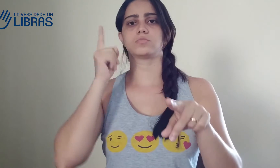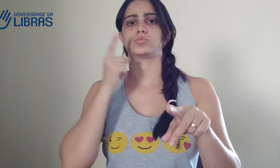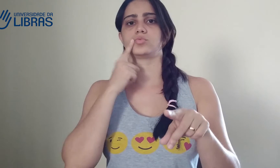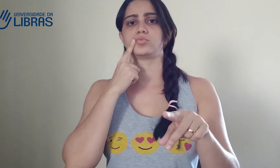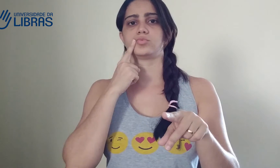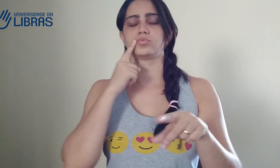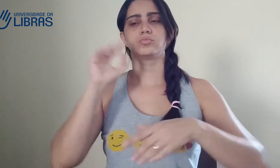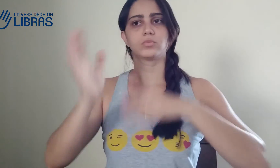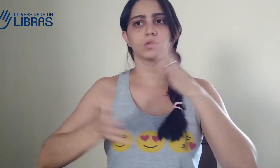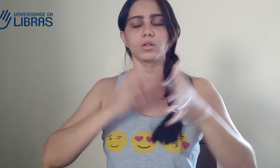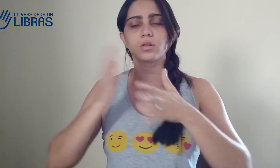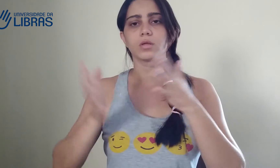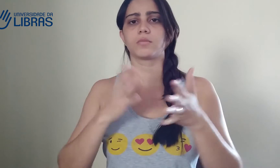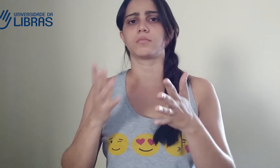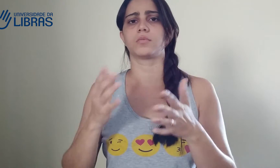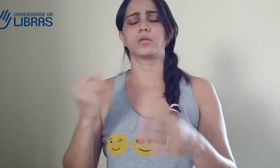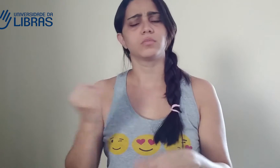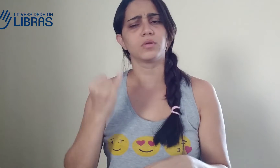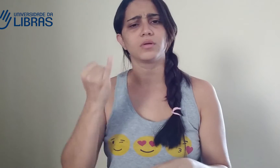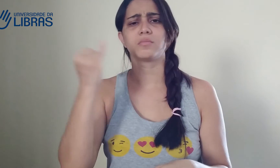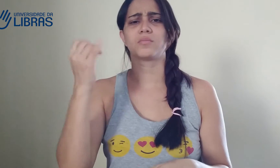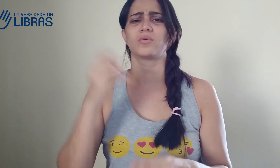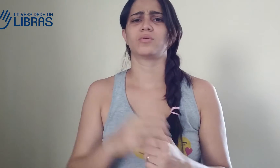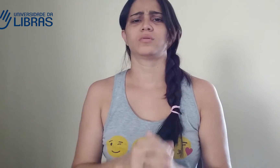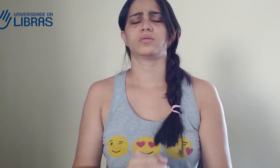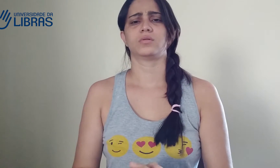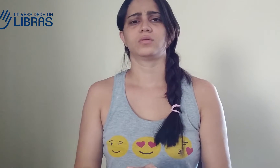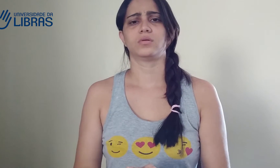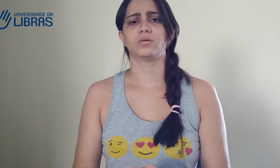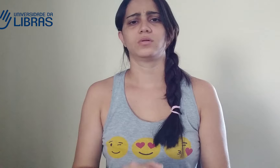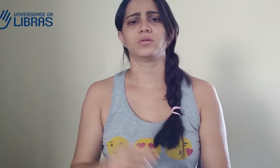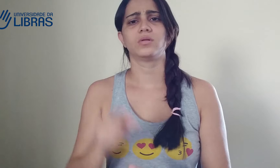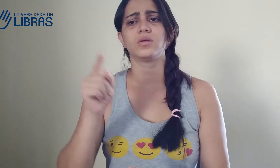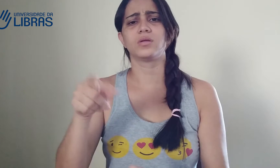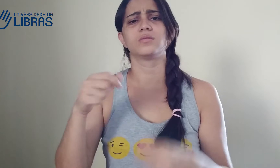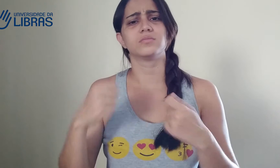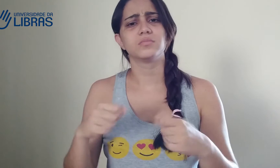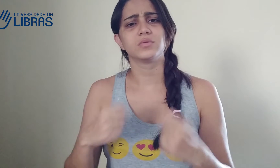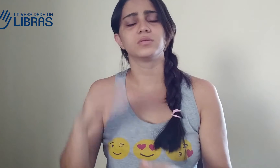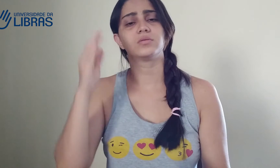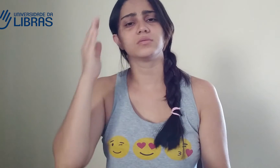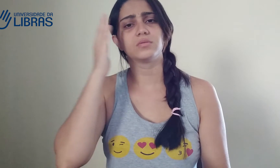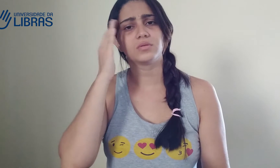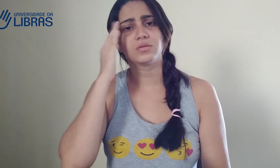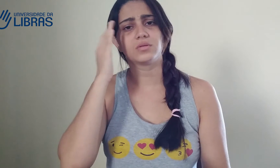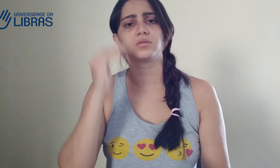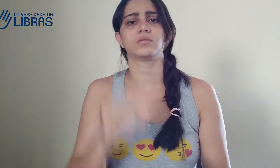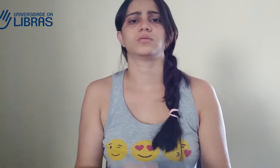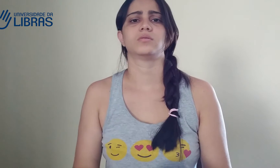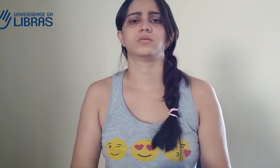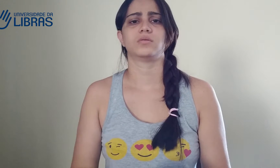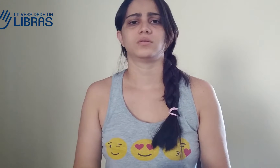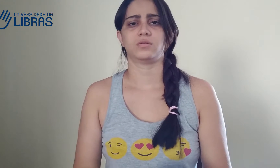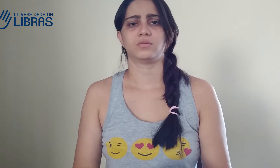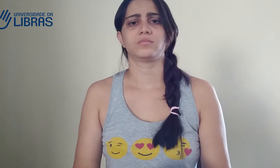fica firme ali. Você se faz presente ali, você observa, presta atenção no surdo, sinaliza de forma... Porque eu acho que isso é muito